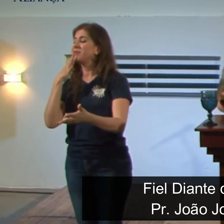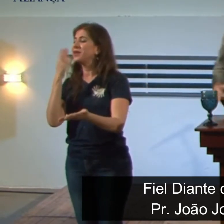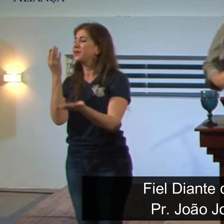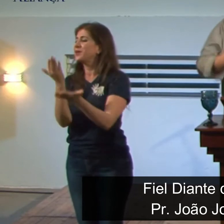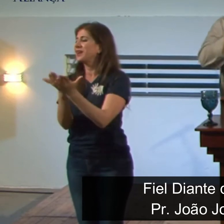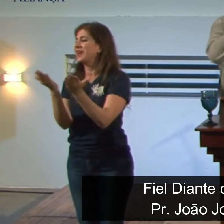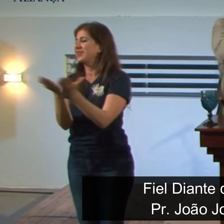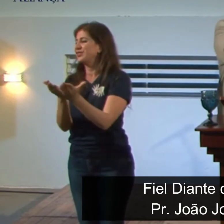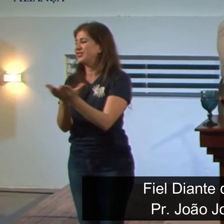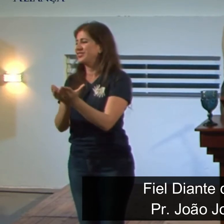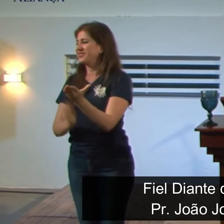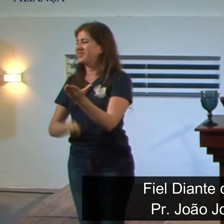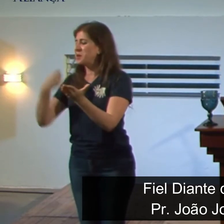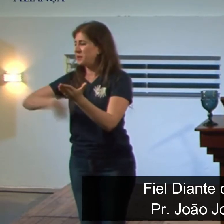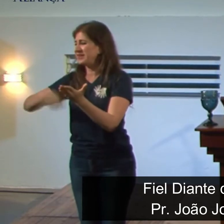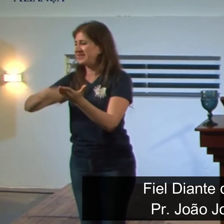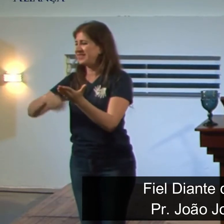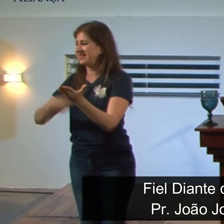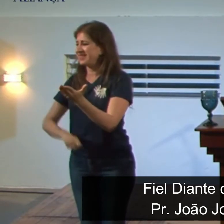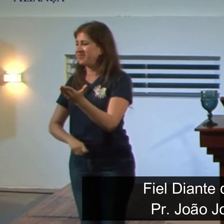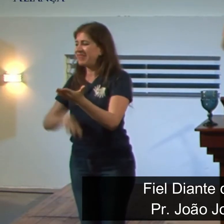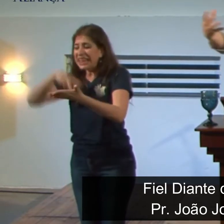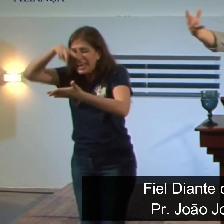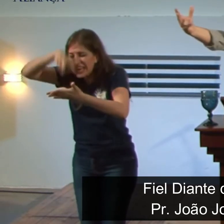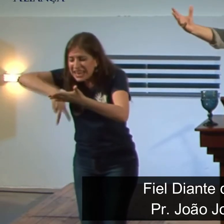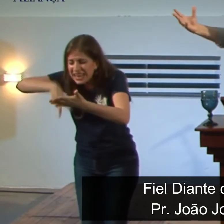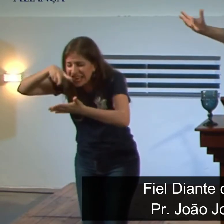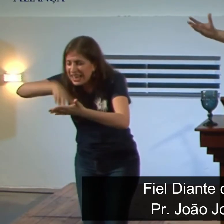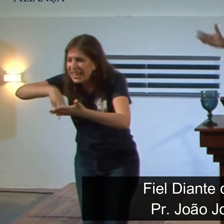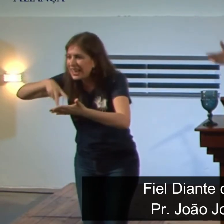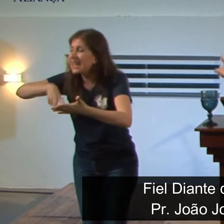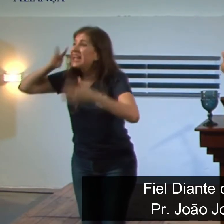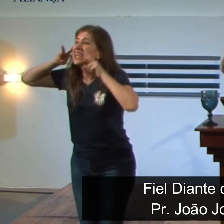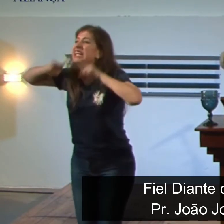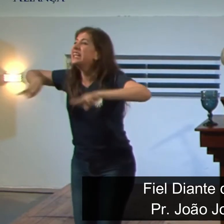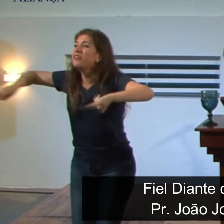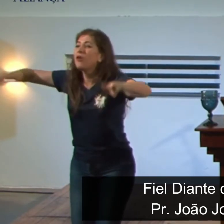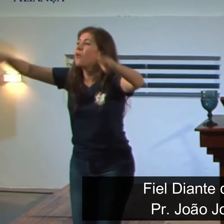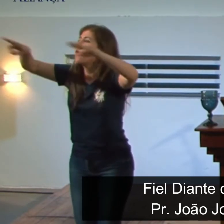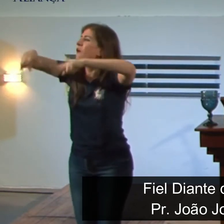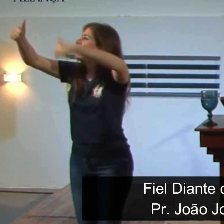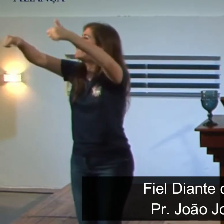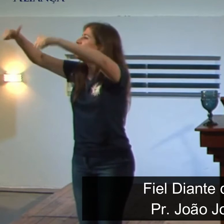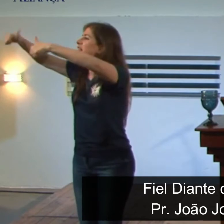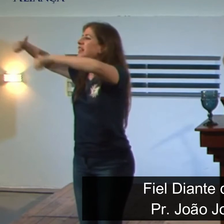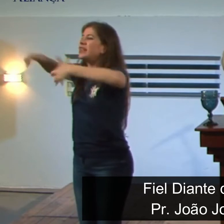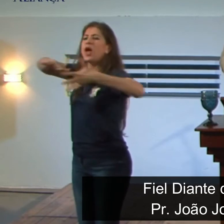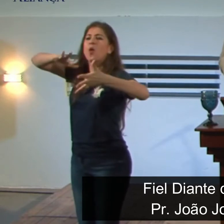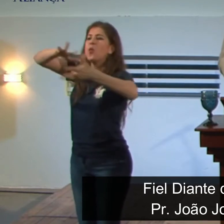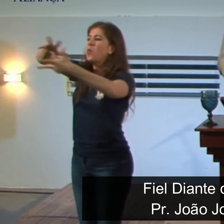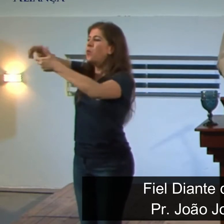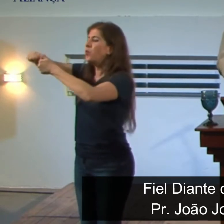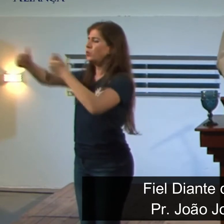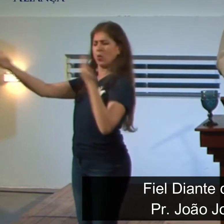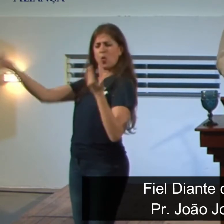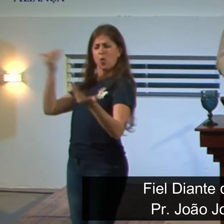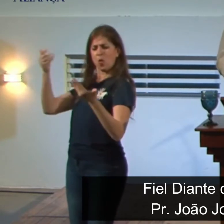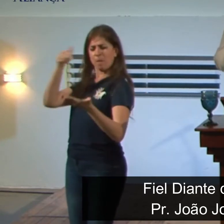cosmovisão cristã é necessário que você faça uma leitura do mundo ao seu redor pela bíblia irmãos